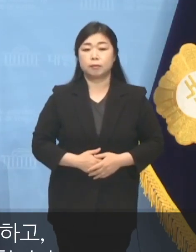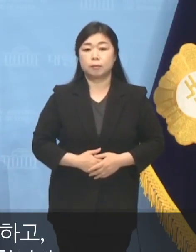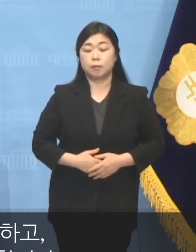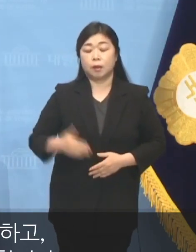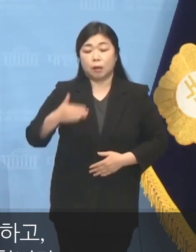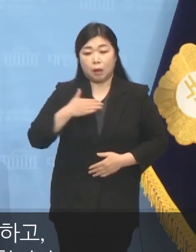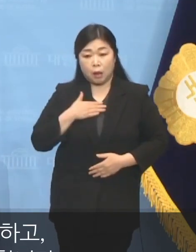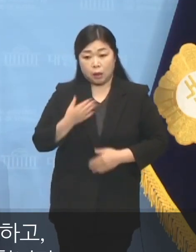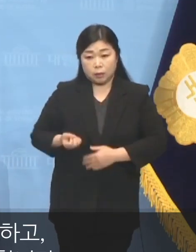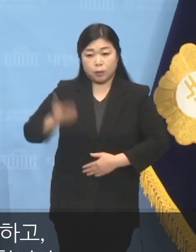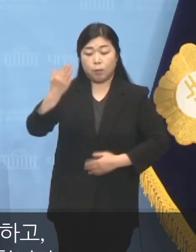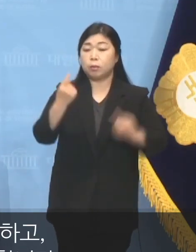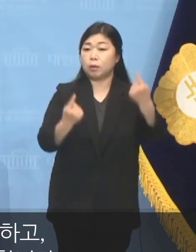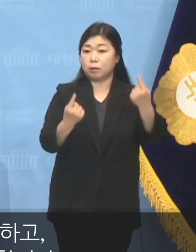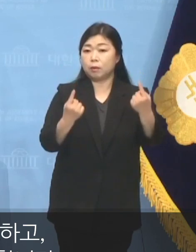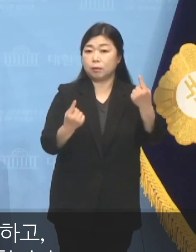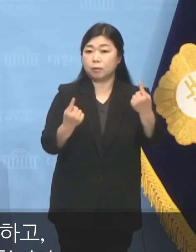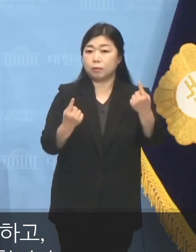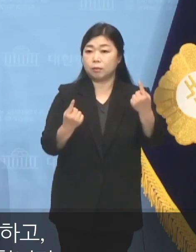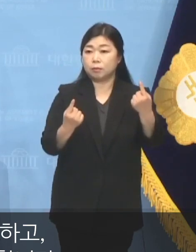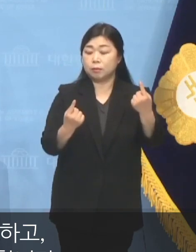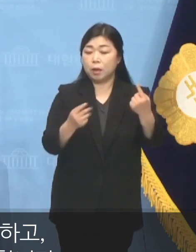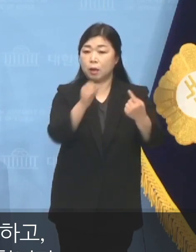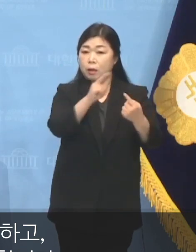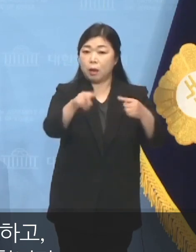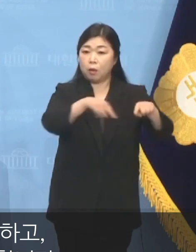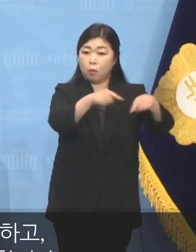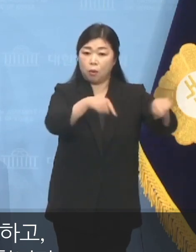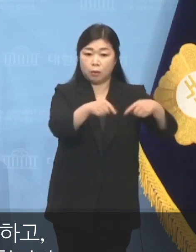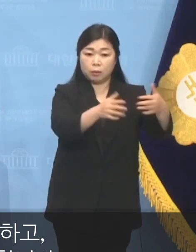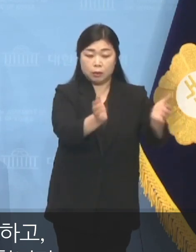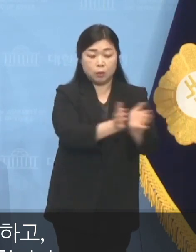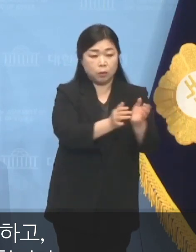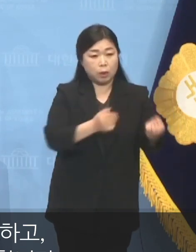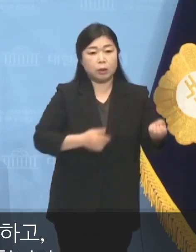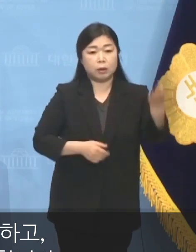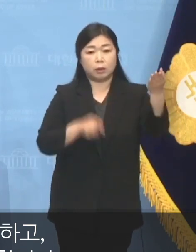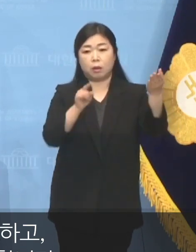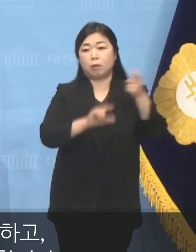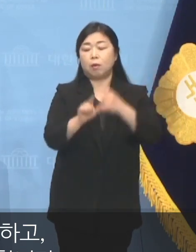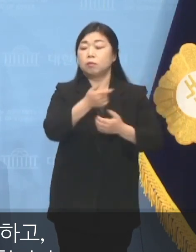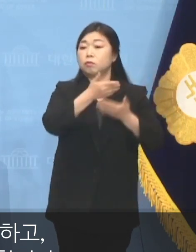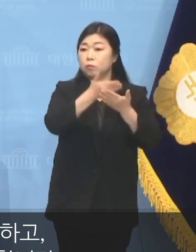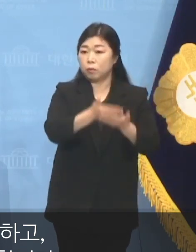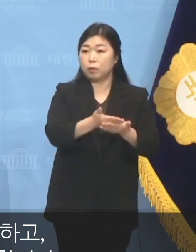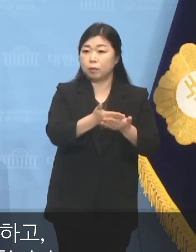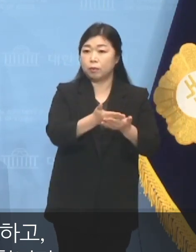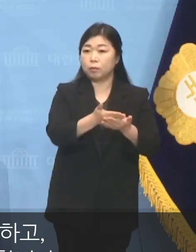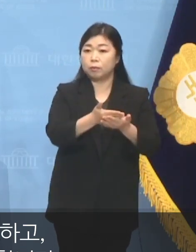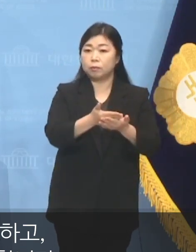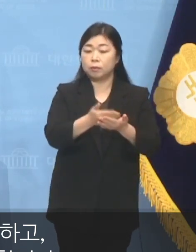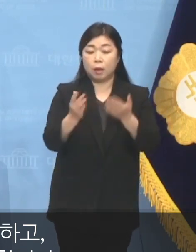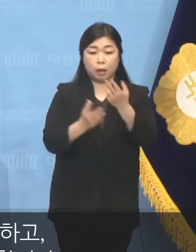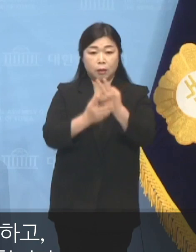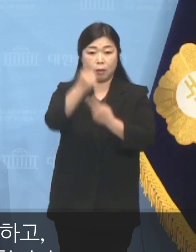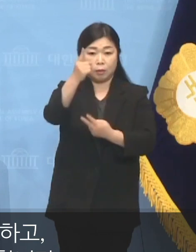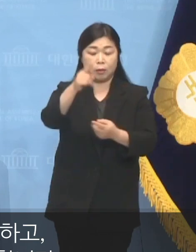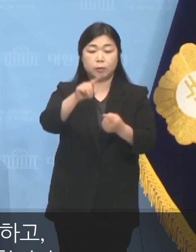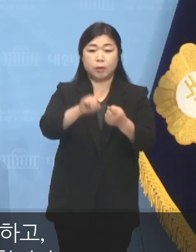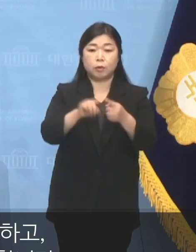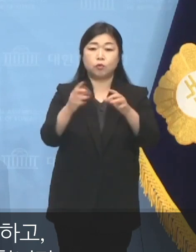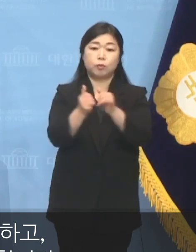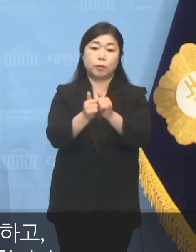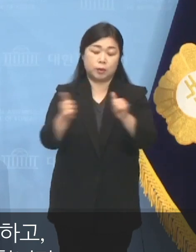제가 이기는 것보다 야권이 이기는 게 더 중요하고 단일화에 대한